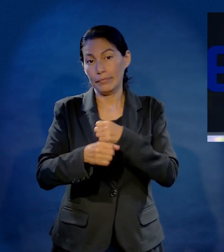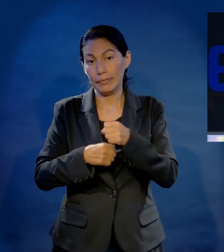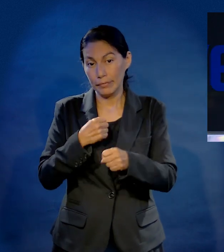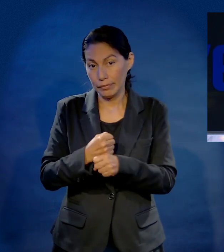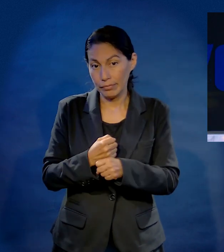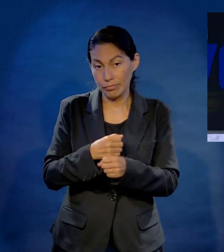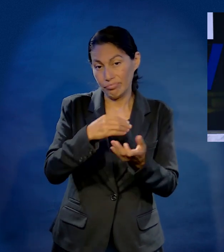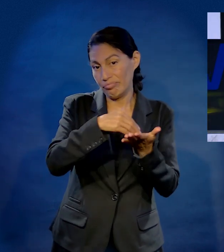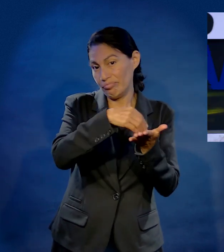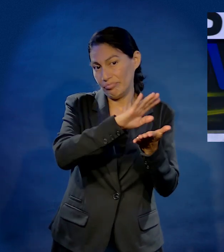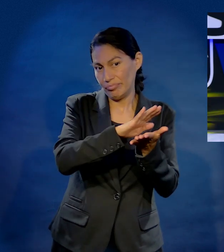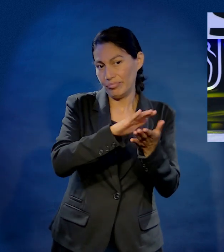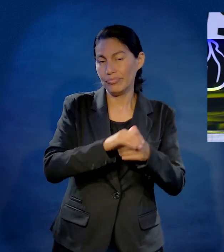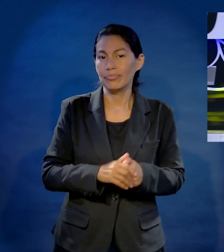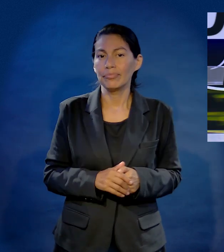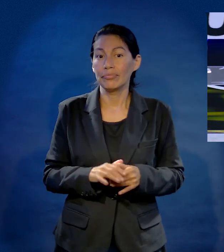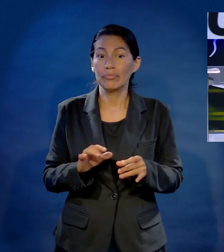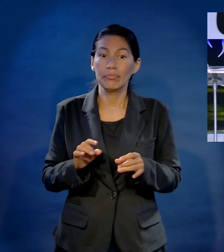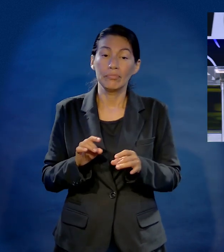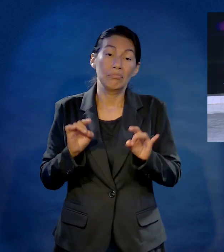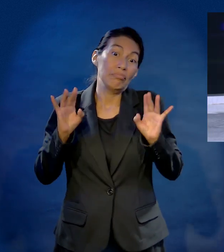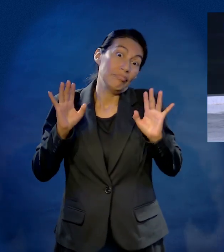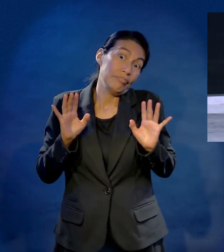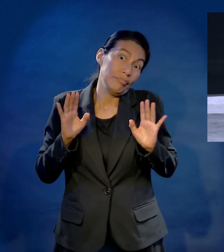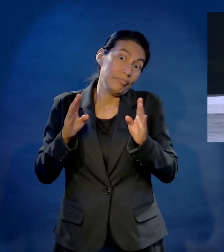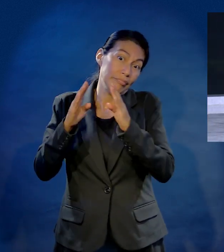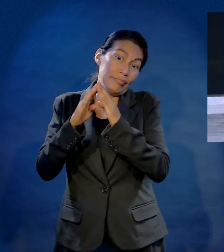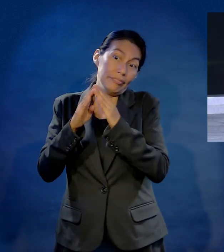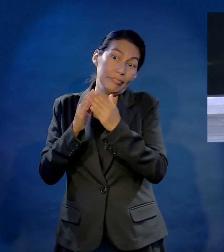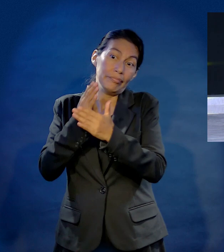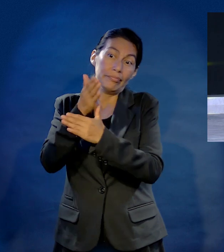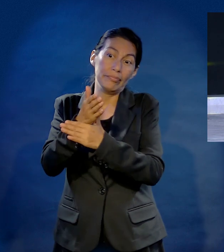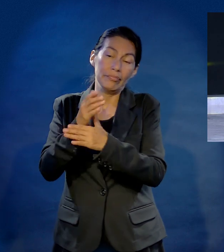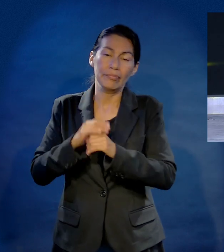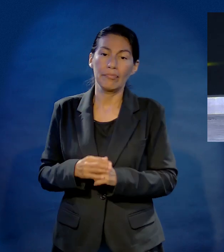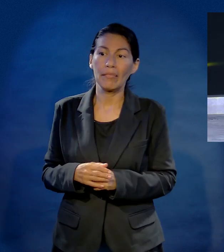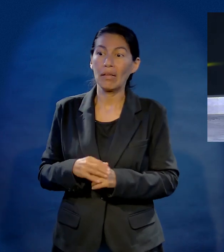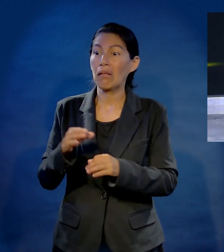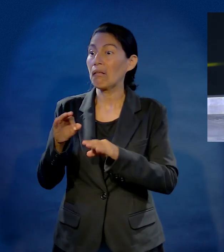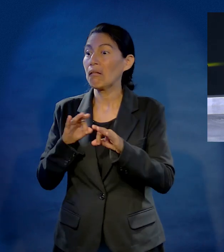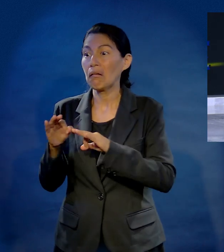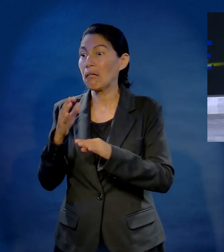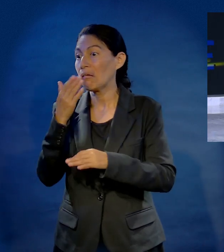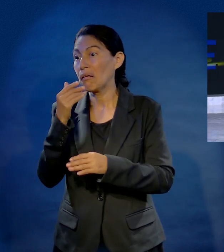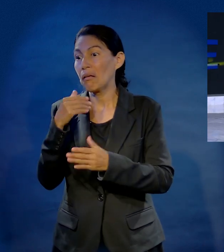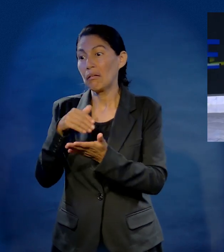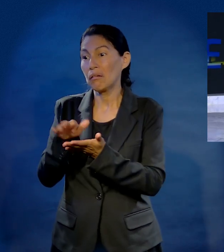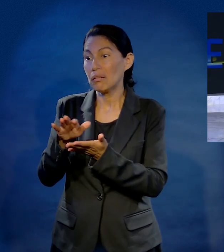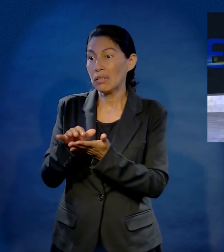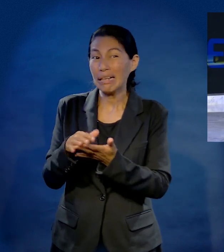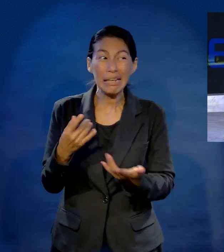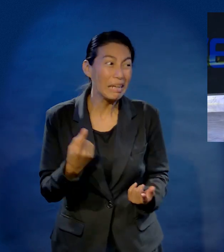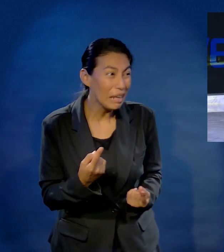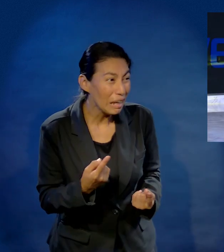Y después de tres años de trabajo, te corrieron. Y un día llegaste a la casa, mi amor, me corrieron del trabajo. ¿Qué?